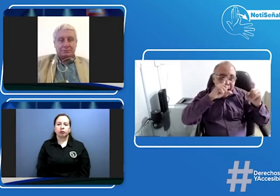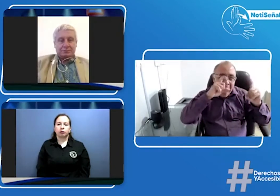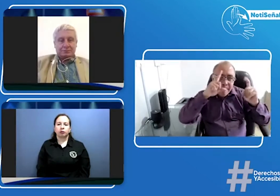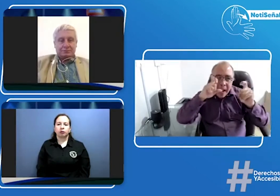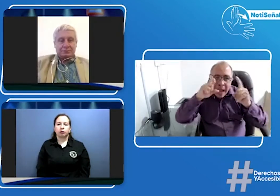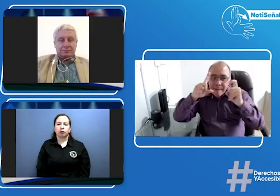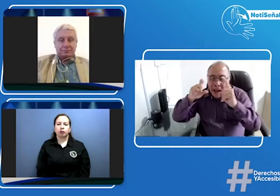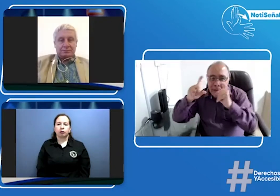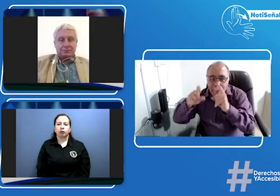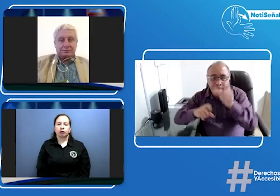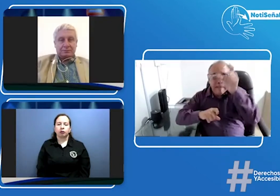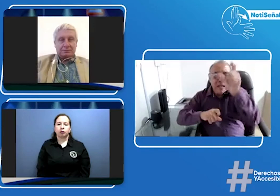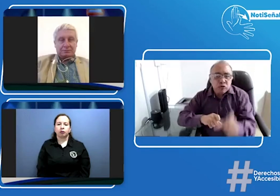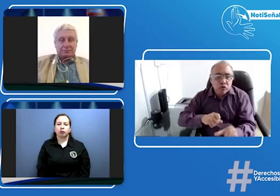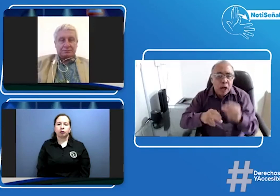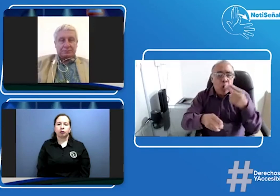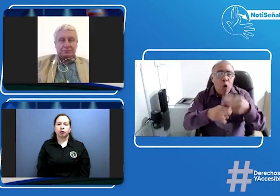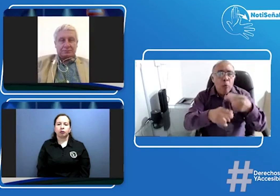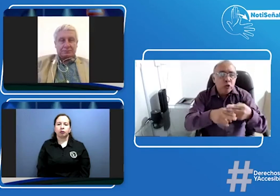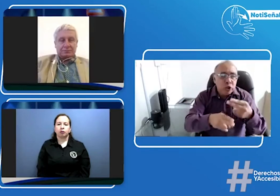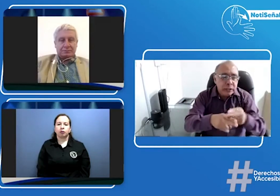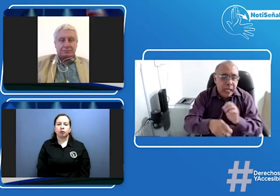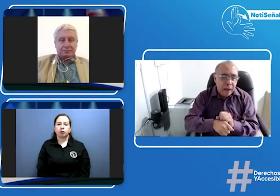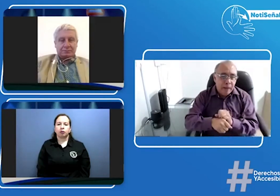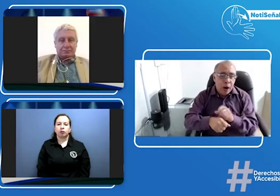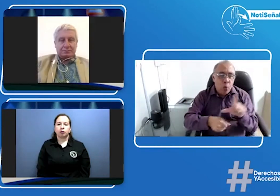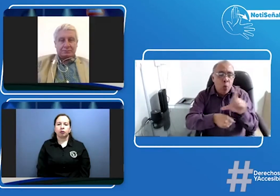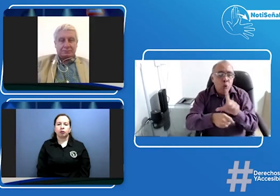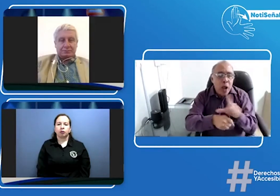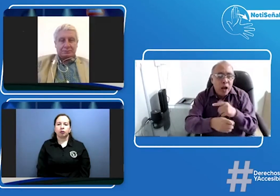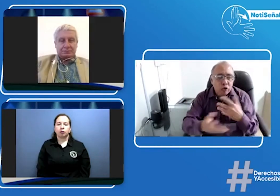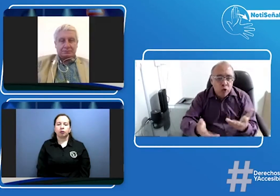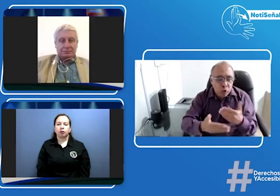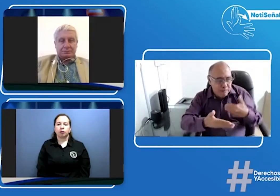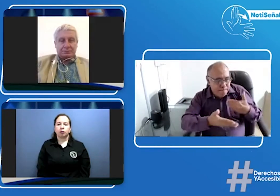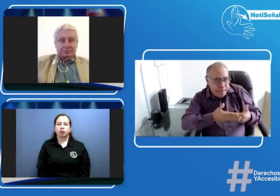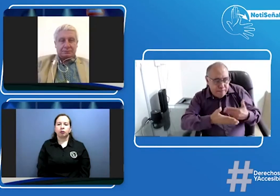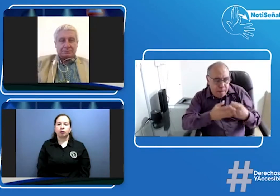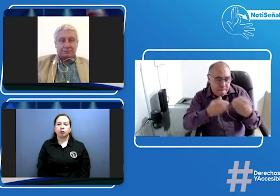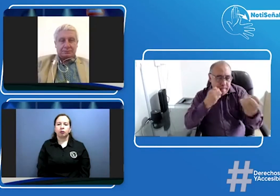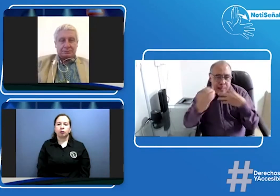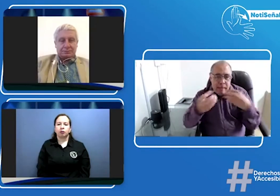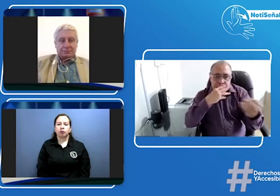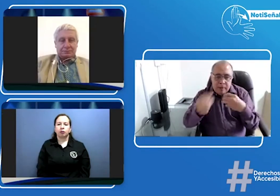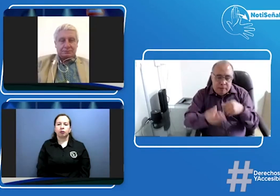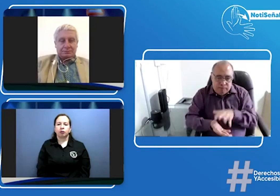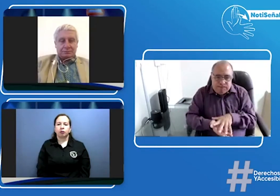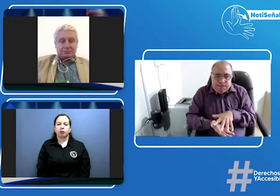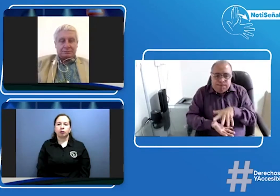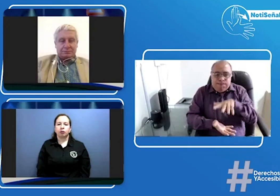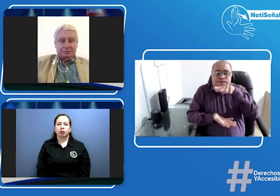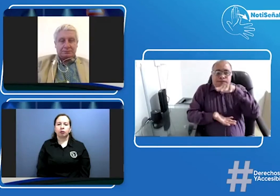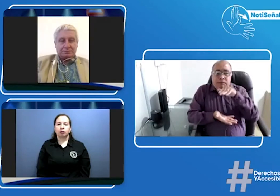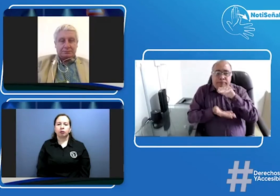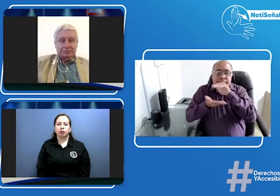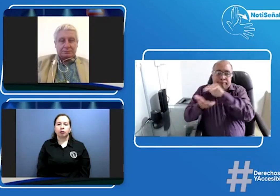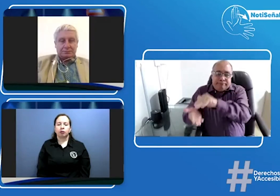sorda no tanto sólo la queja sino la evidencia también cómo se llama el lugar donde usted lo